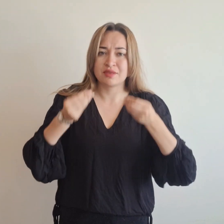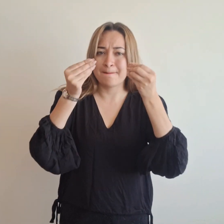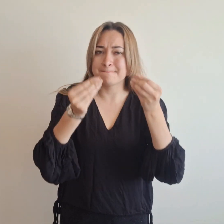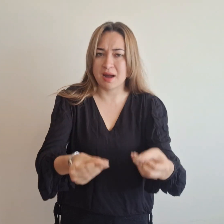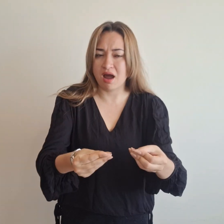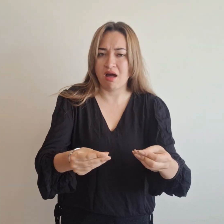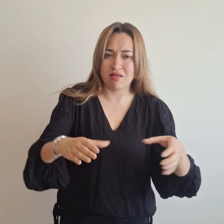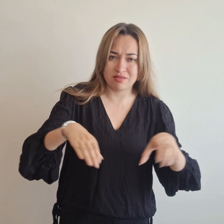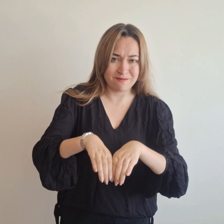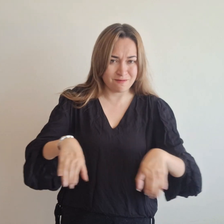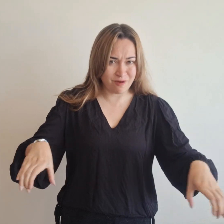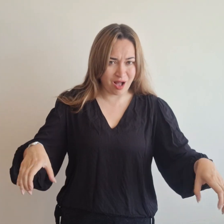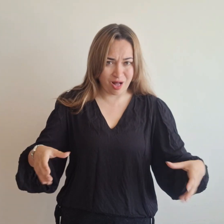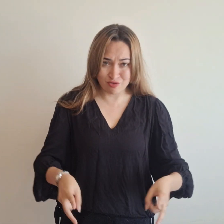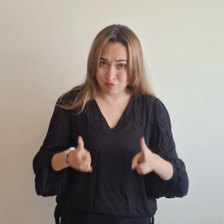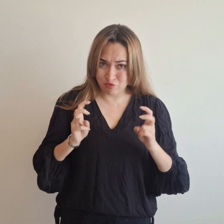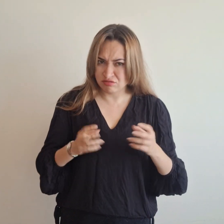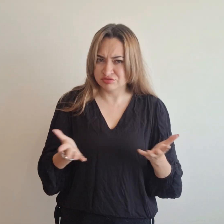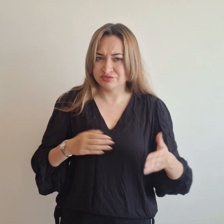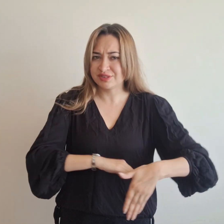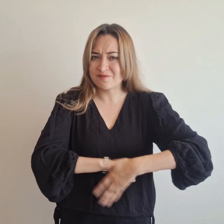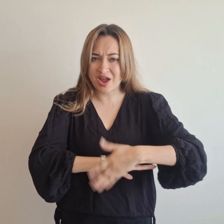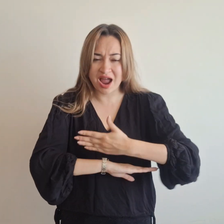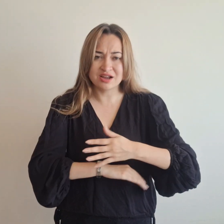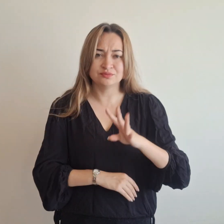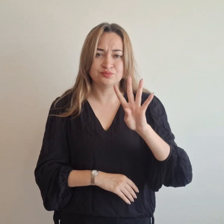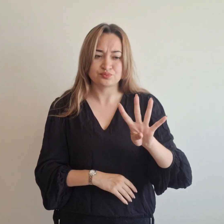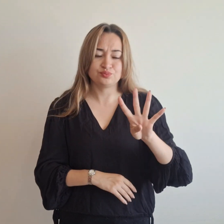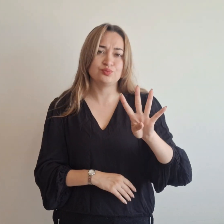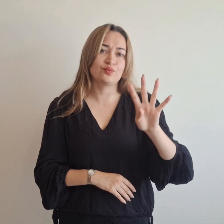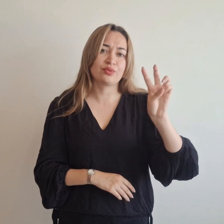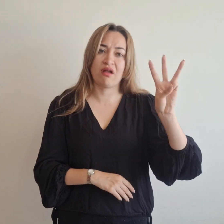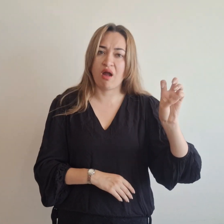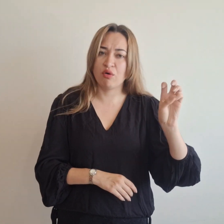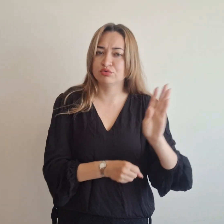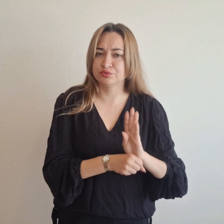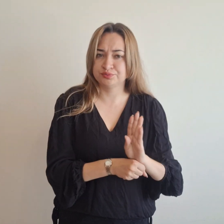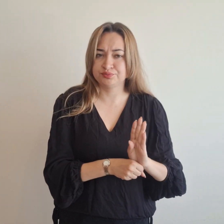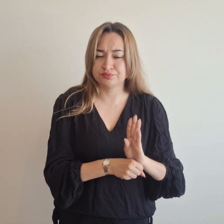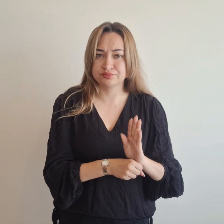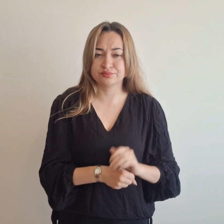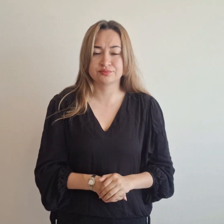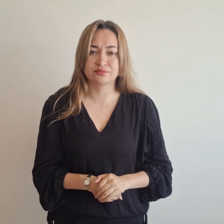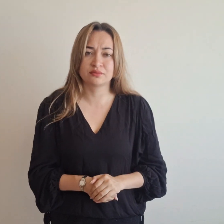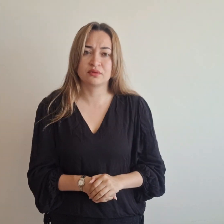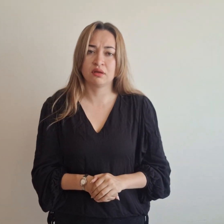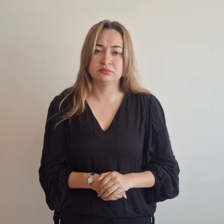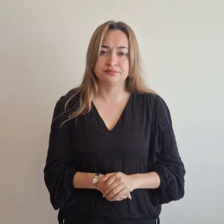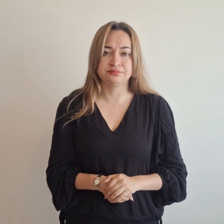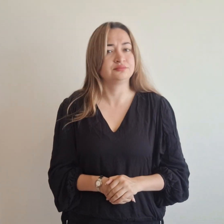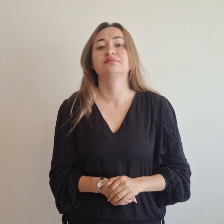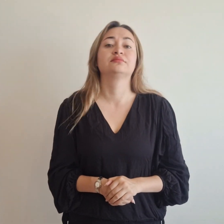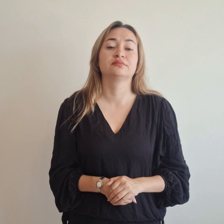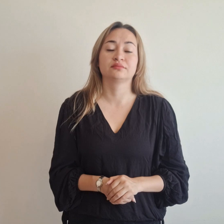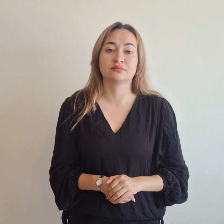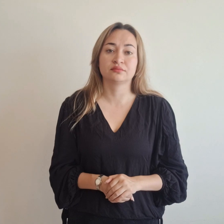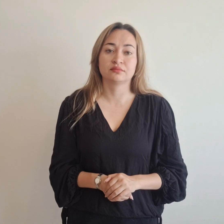alcantarillado pluvial en la calle 48 del Barrio Las Quintas. Junto con la optimización del canal hidráulico.